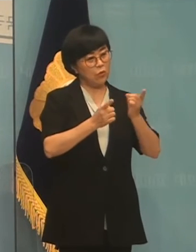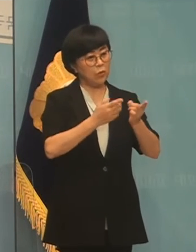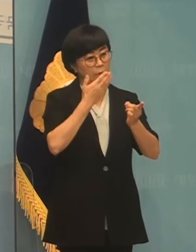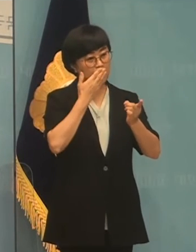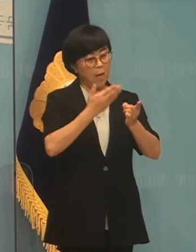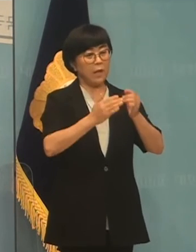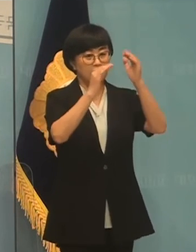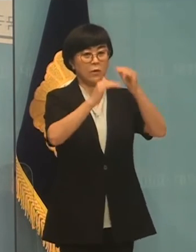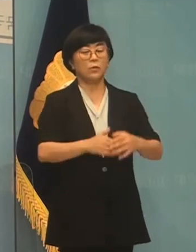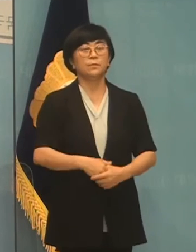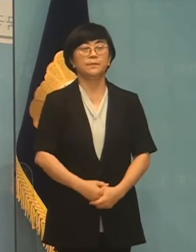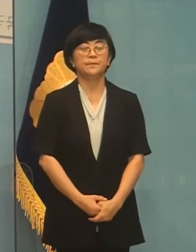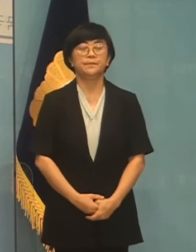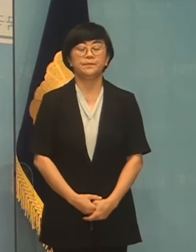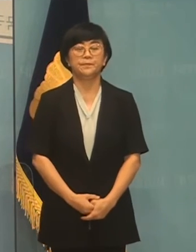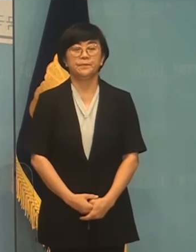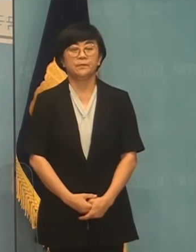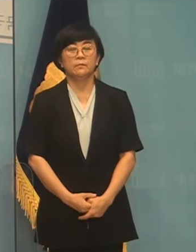볼 수 밖에 없습니다.